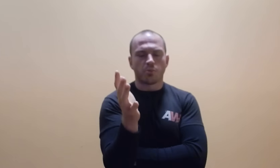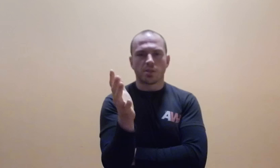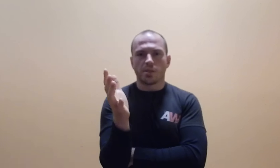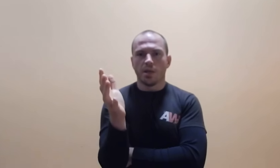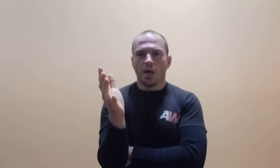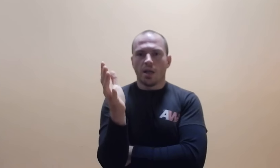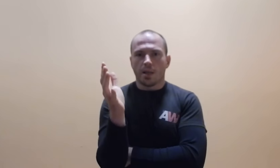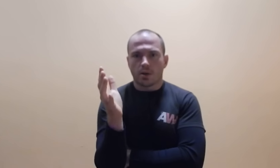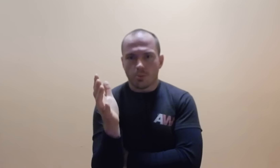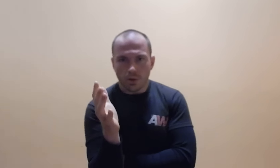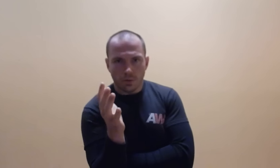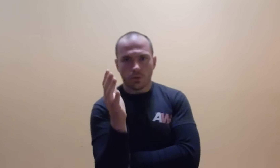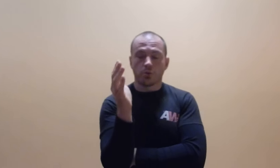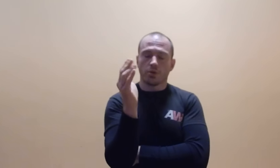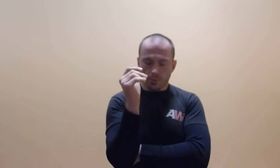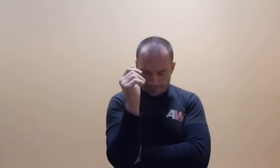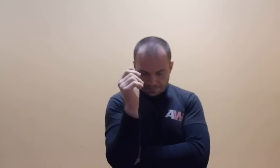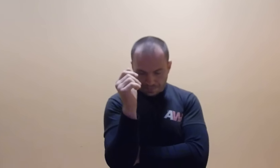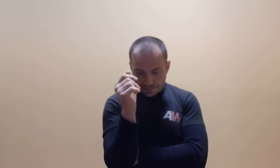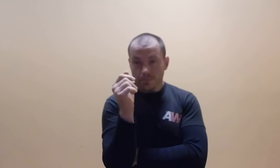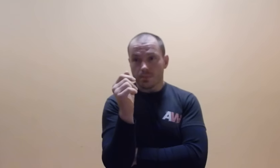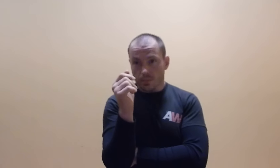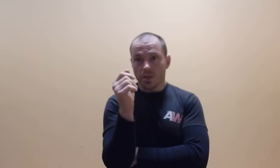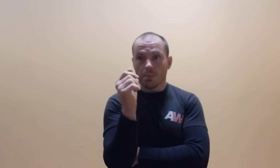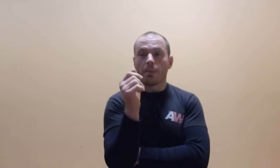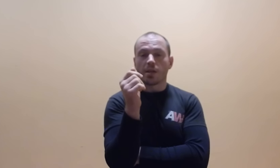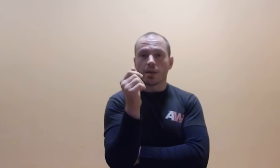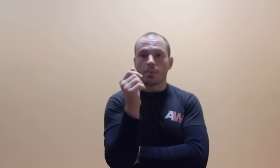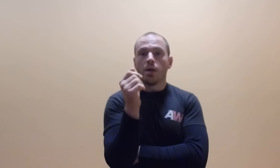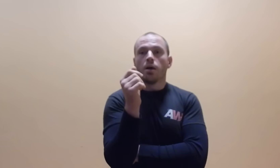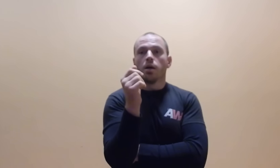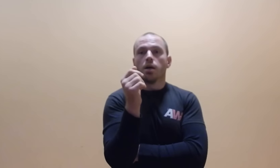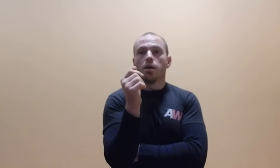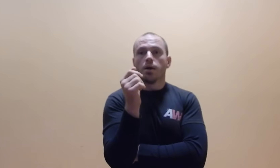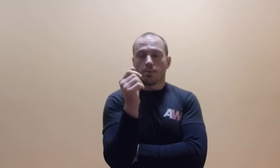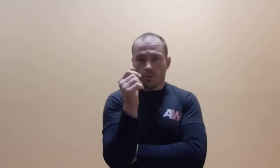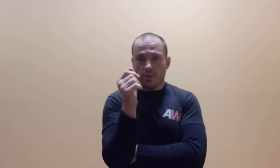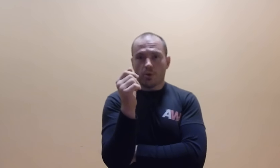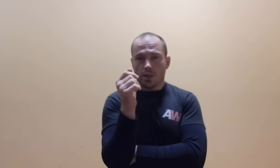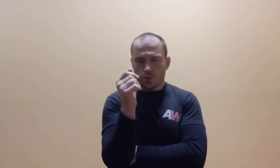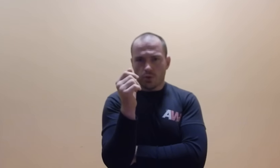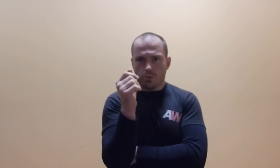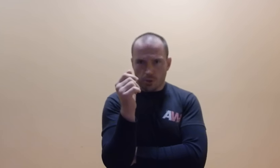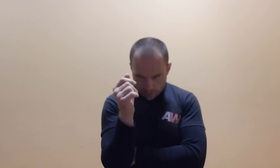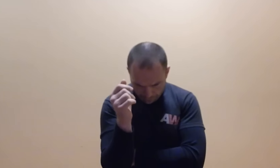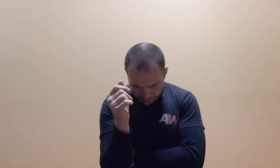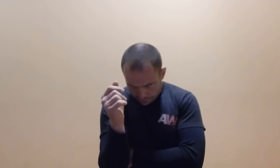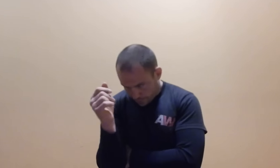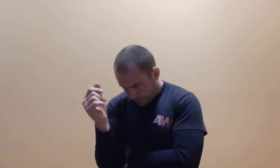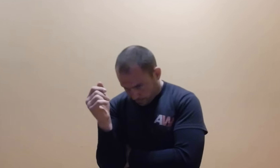pozycji, lekko pochylony do przodu, pamiętam, aby głowa była leciutko opuszczona, aczkolwiek nie rozmawiam